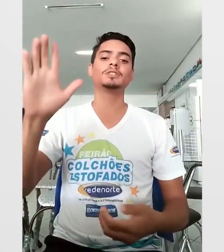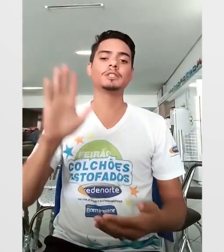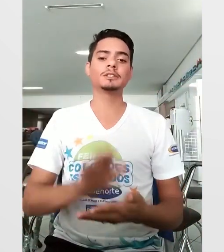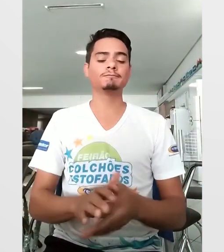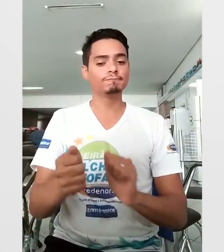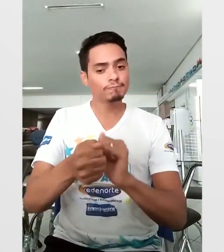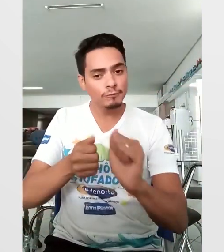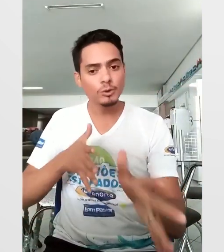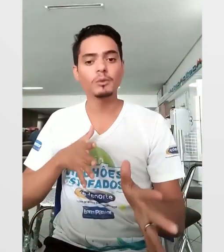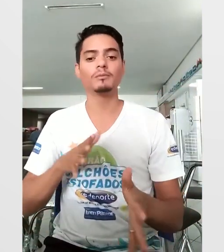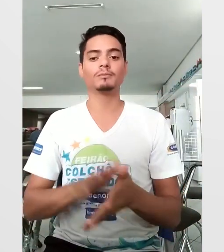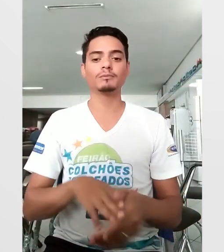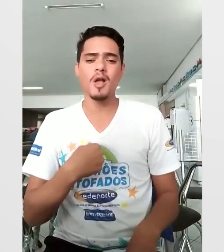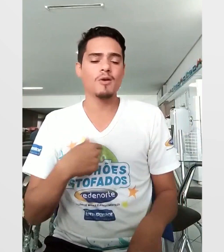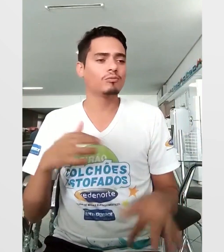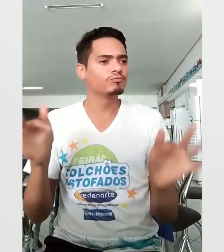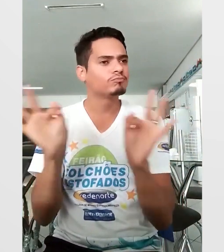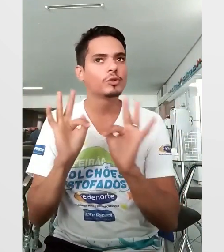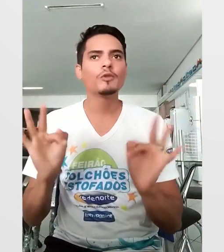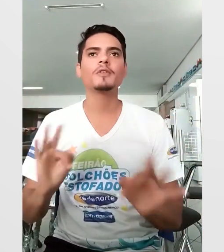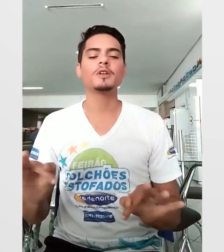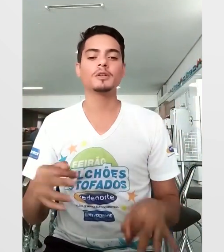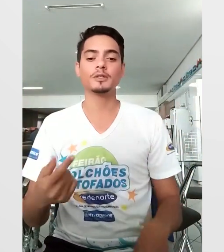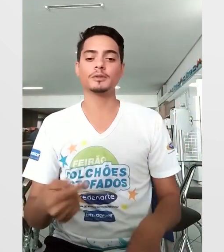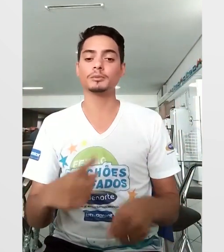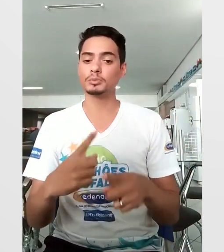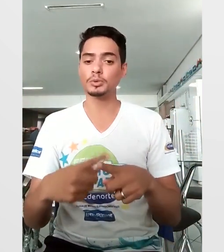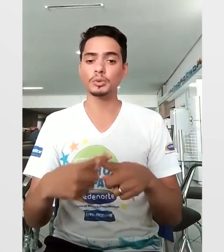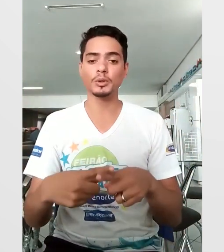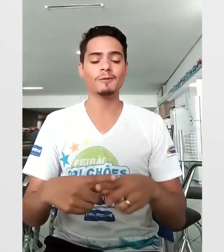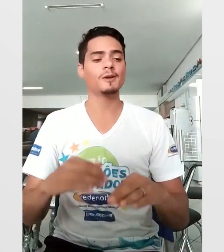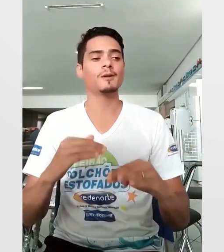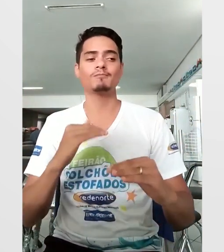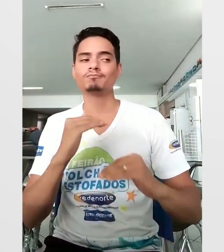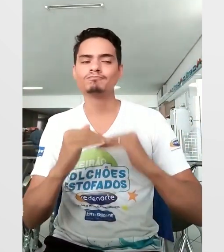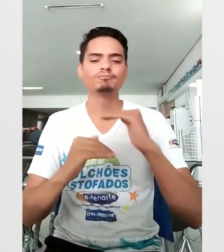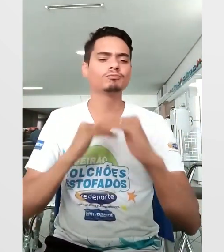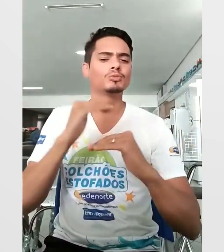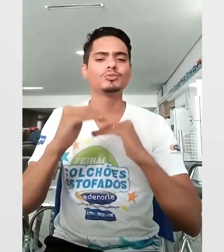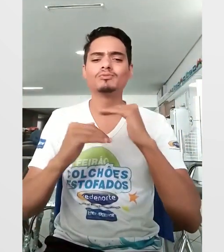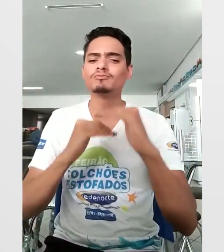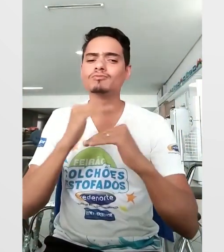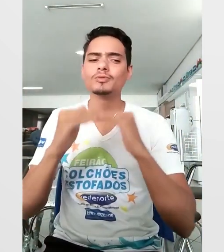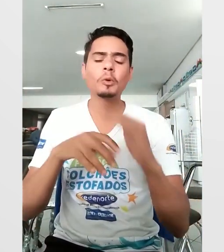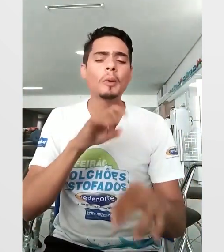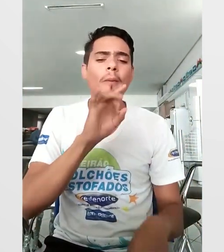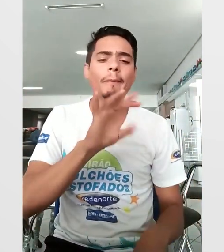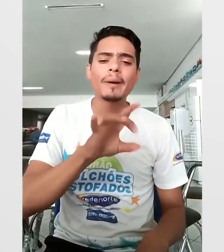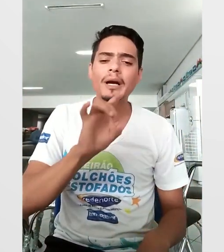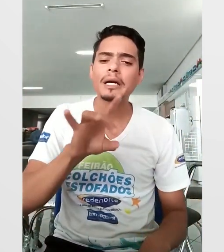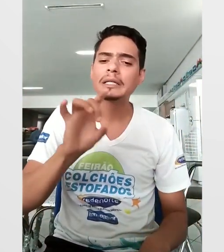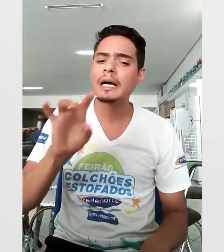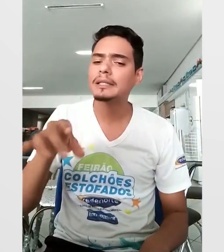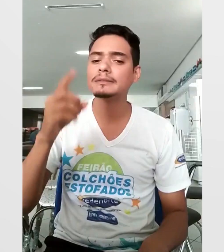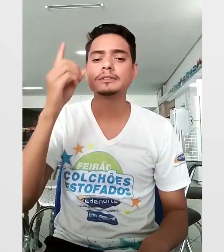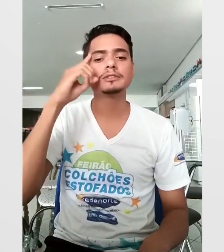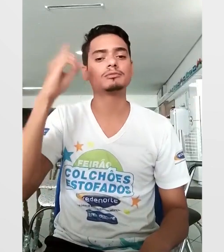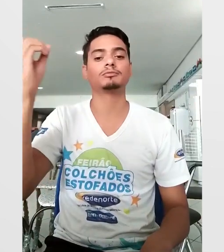se tornando fluente em Libras. Eu estou muito feliz porque eu venho me desenvolvendo cada vez mais e eu venho entendendo a Libras de